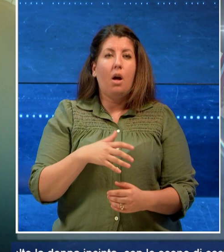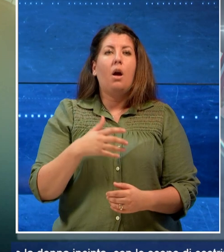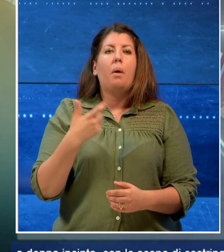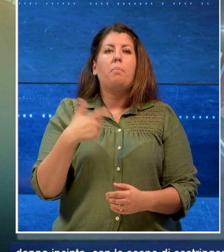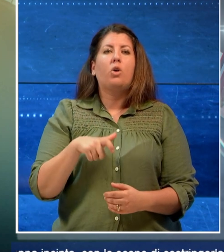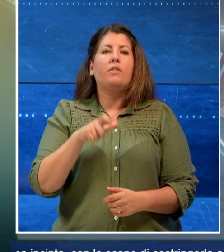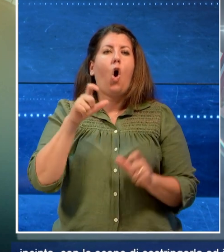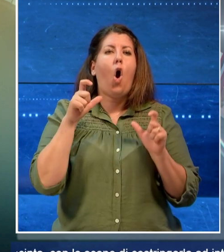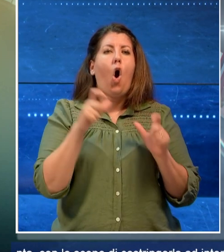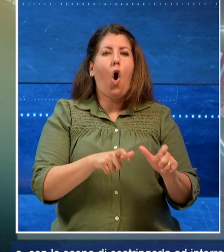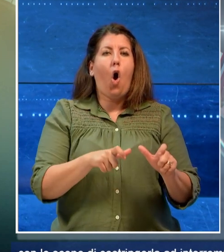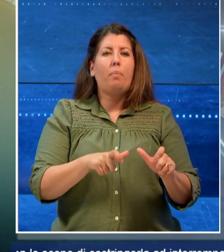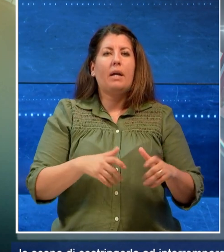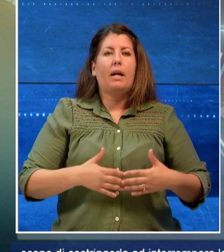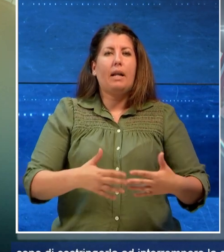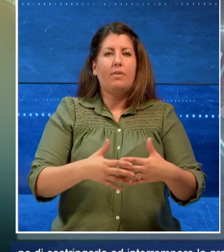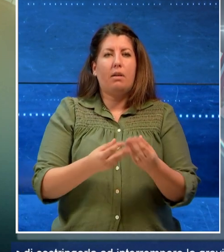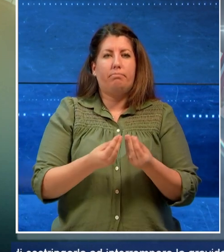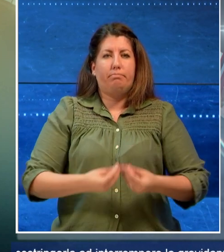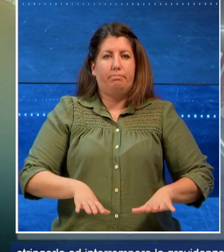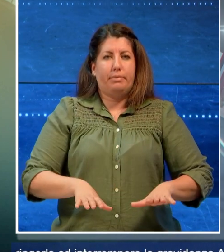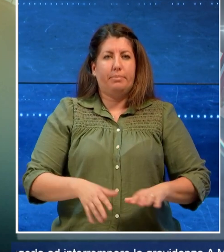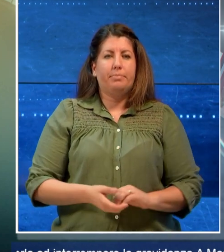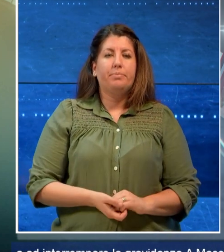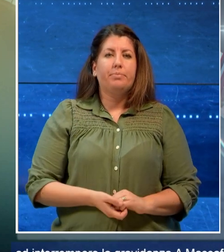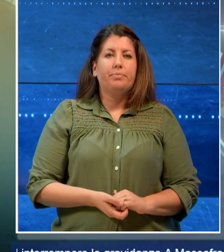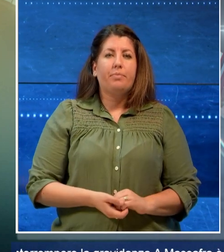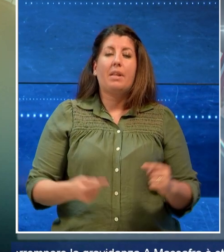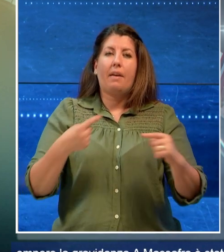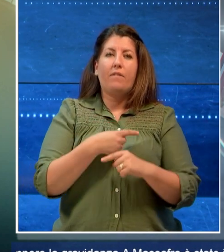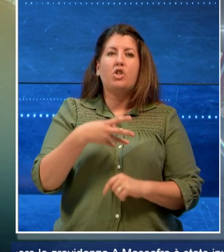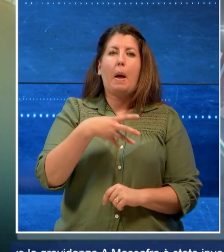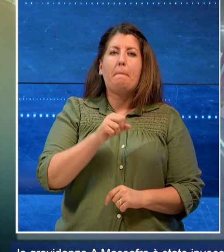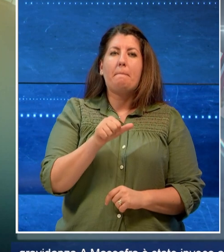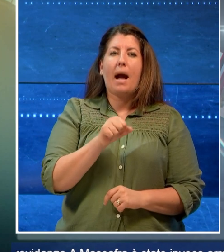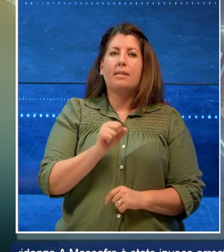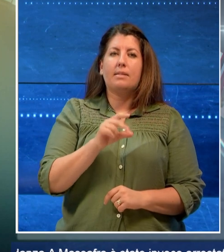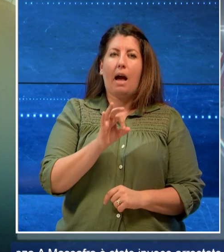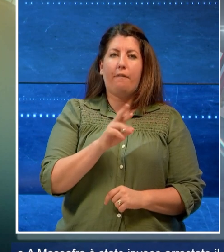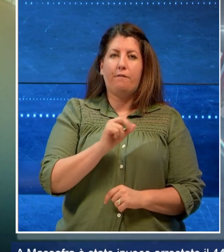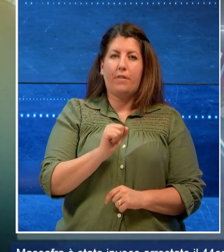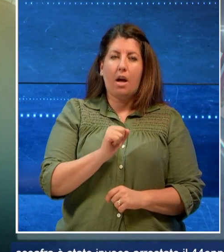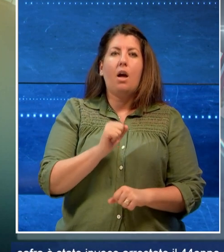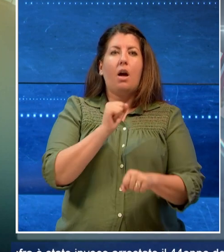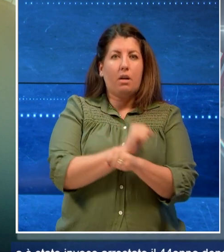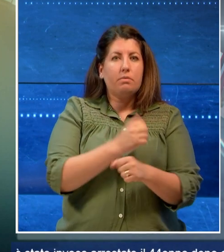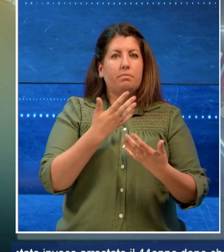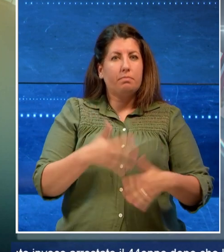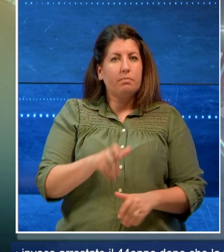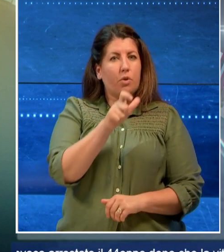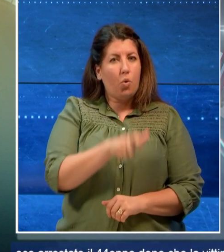costringerla ad interrompere la gravidanza. A Massafra è stato invece arrestato il